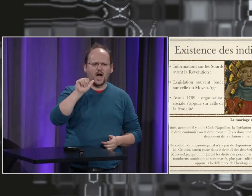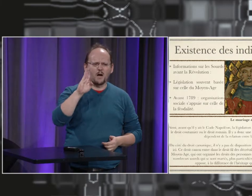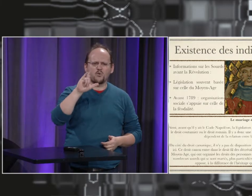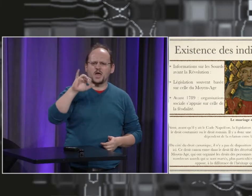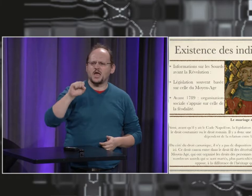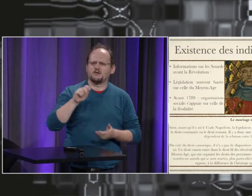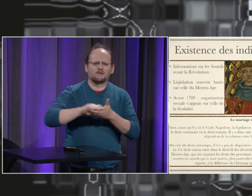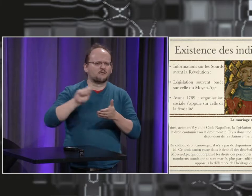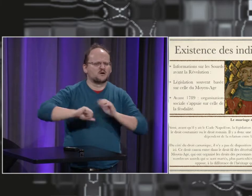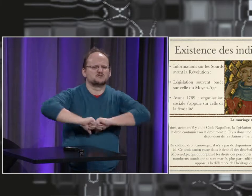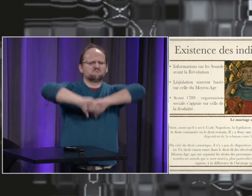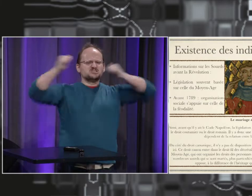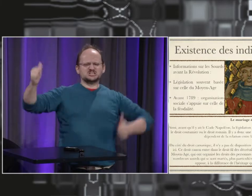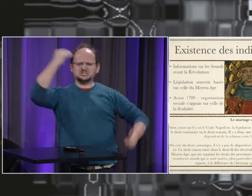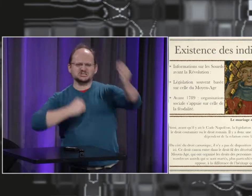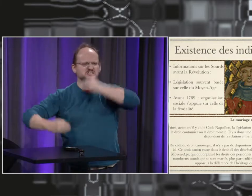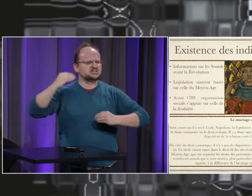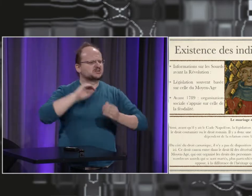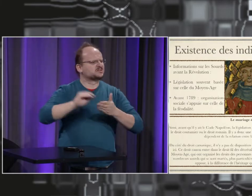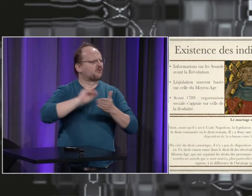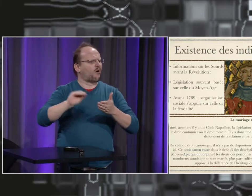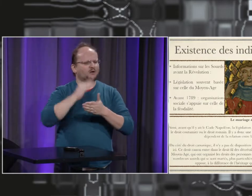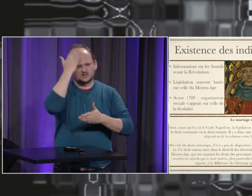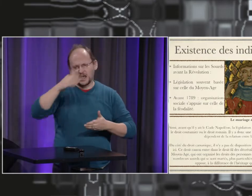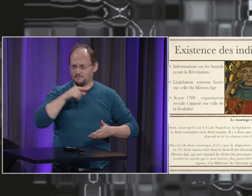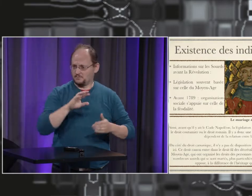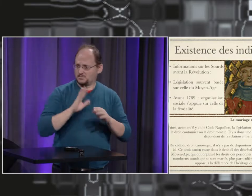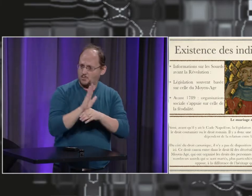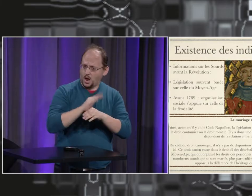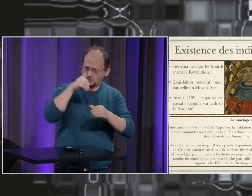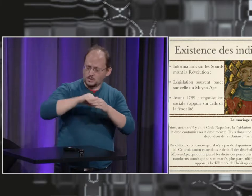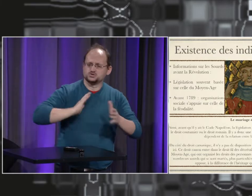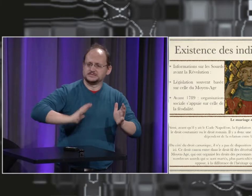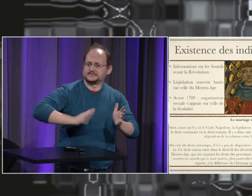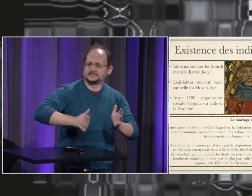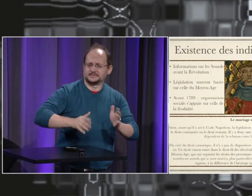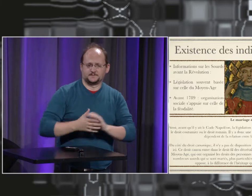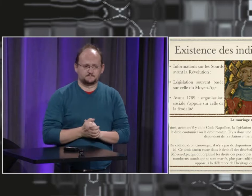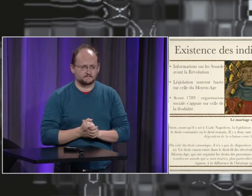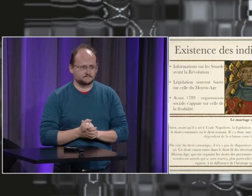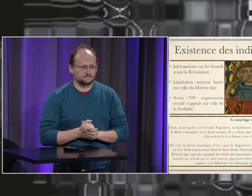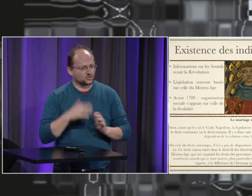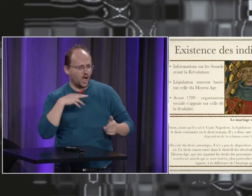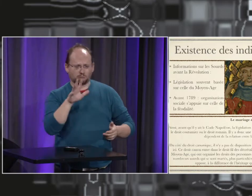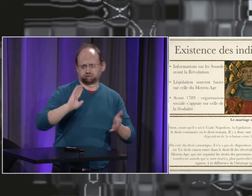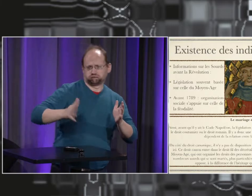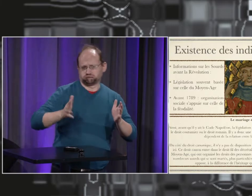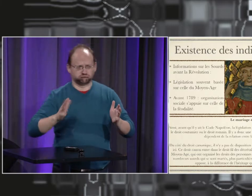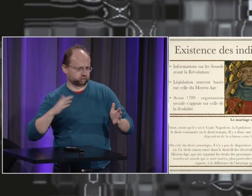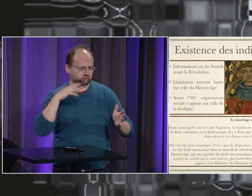écrit par l'écrivain célèbre Rabelais qui a écrit les ogres les histoires pantagruelles, les